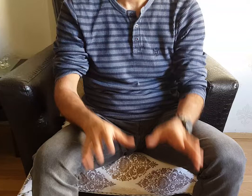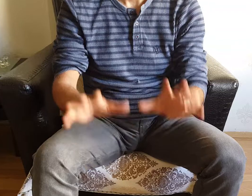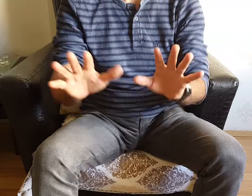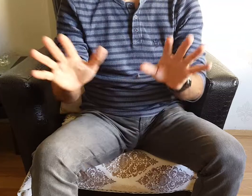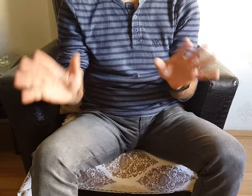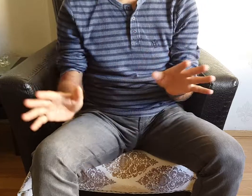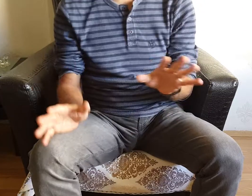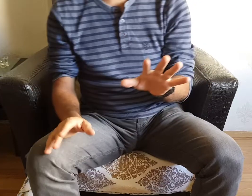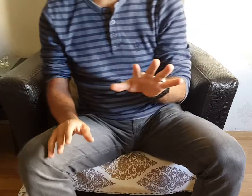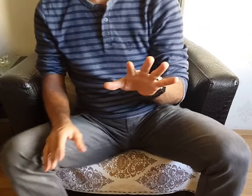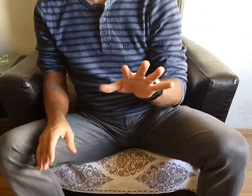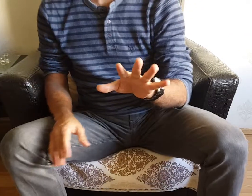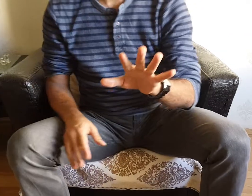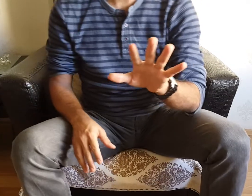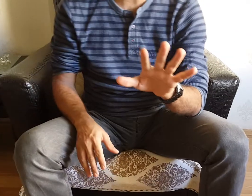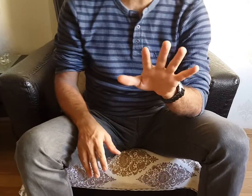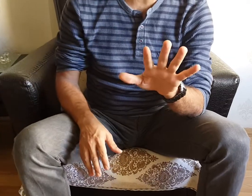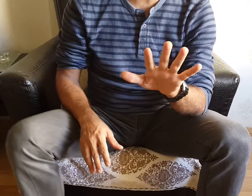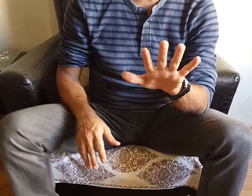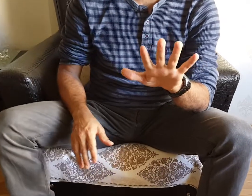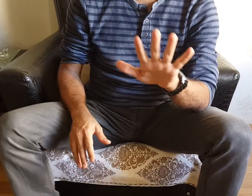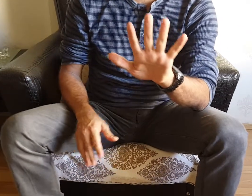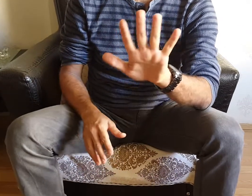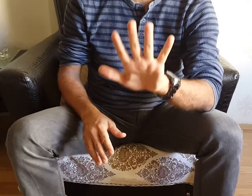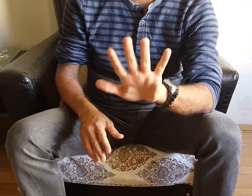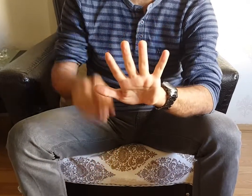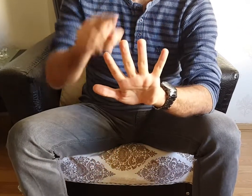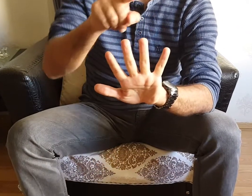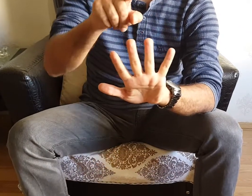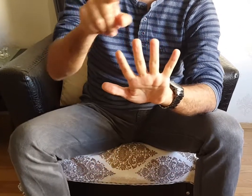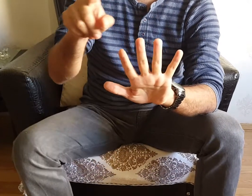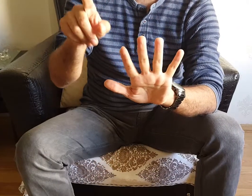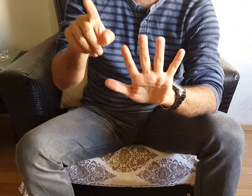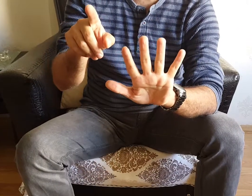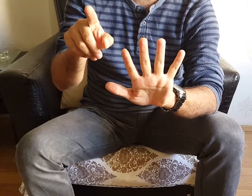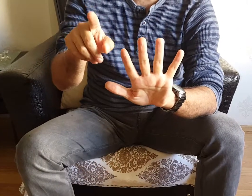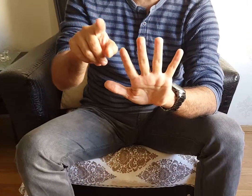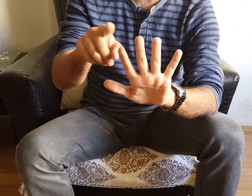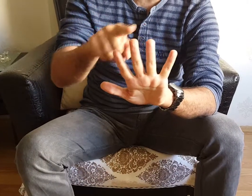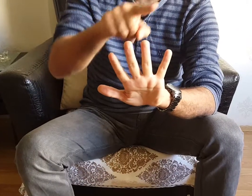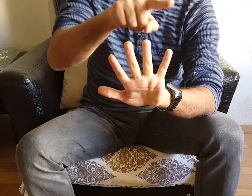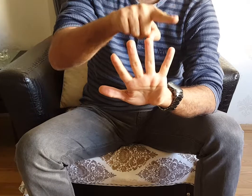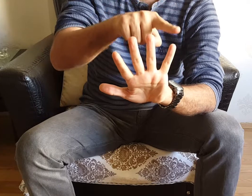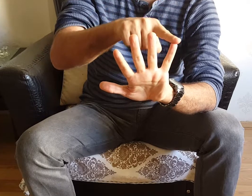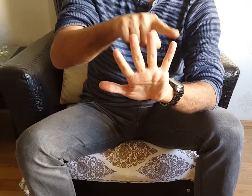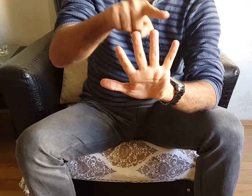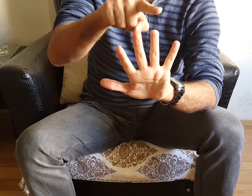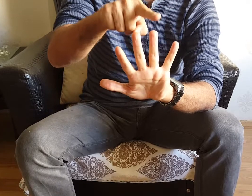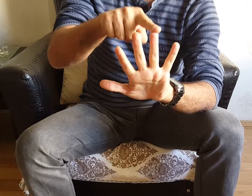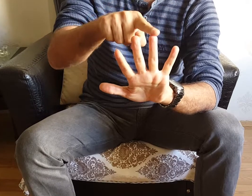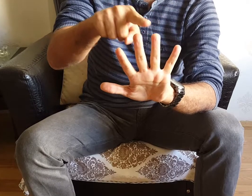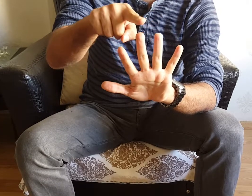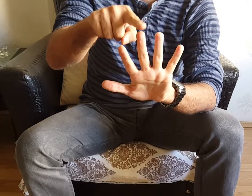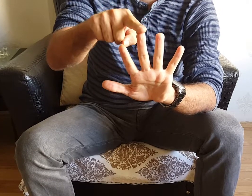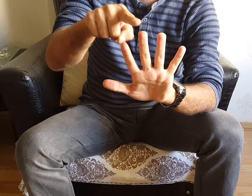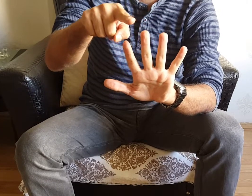Şimdi sizlere sinüs değerlerini hesaplamayı gösteriyorum. Şu sıralamayı aklına tutarsak eğer 0, 30, 45,